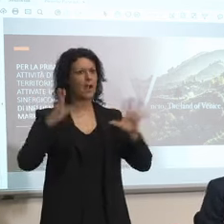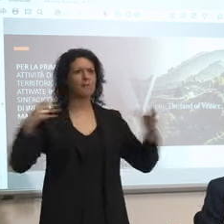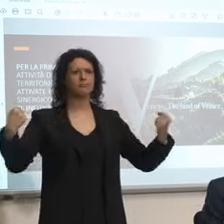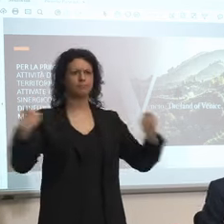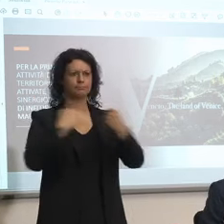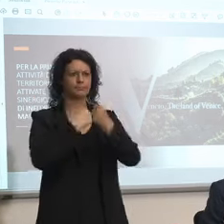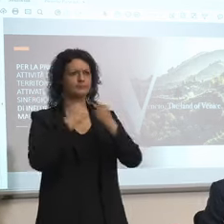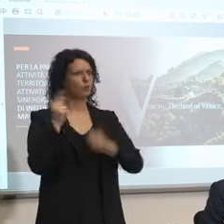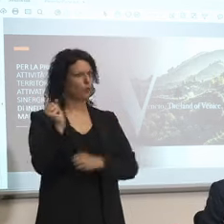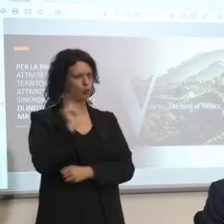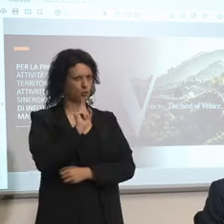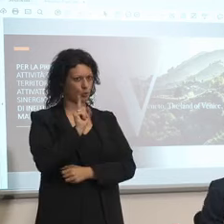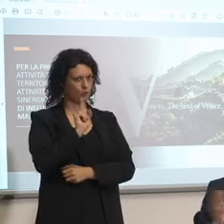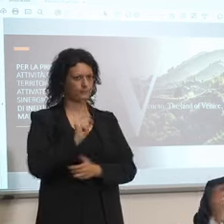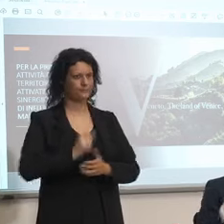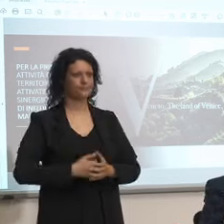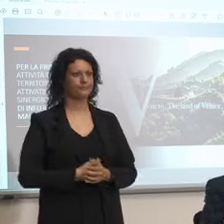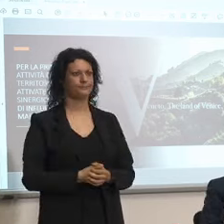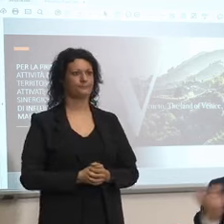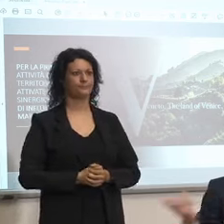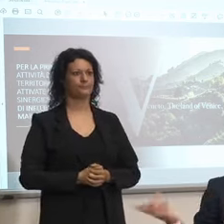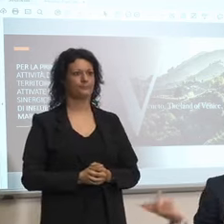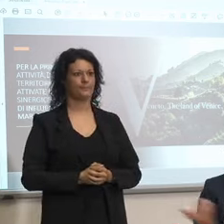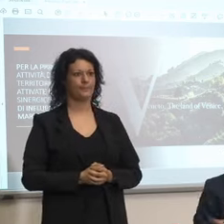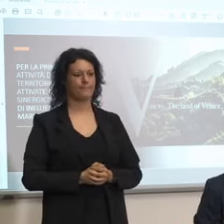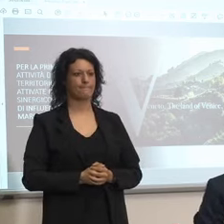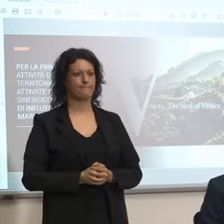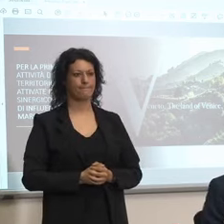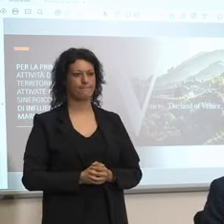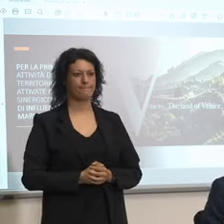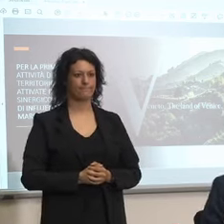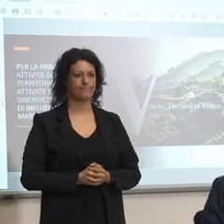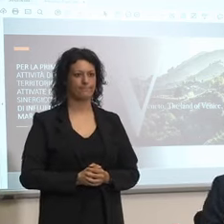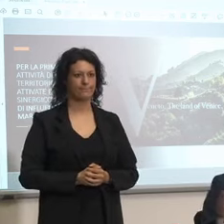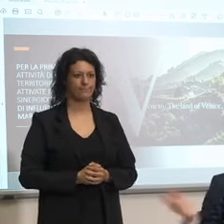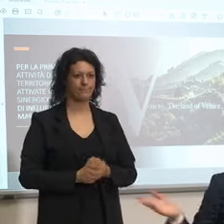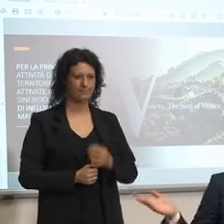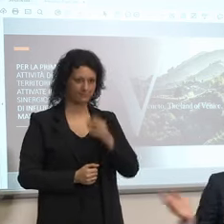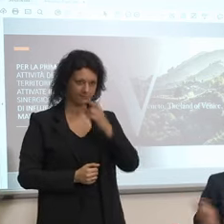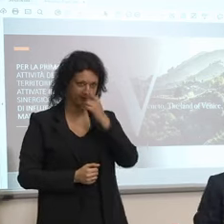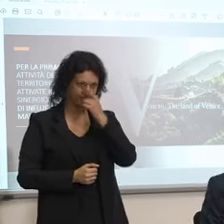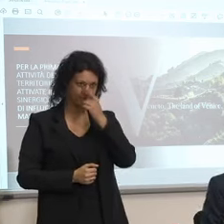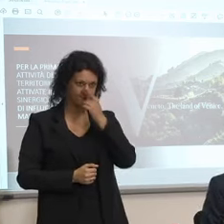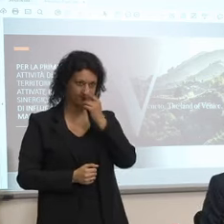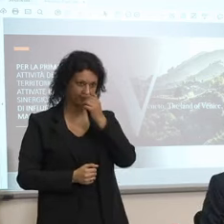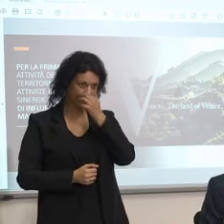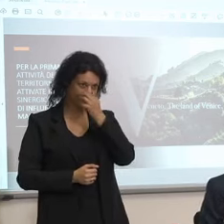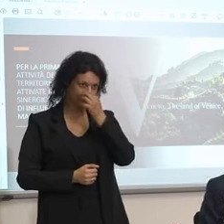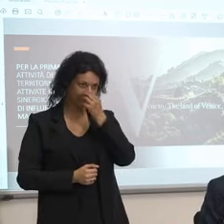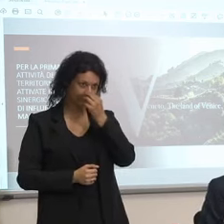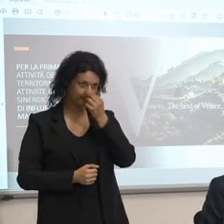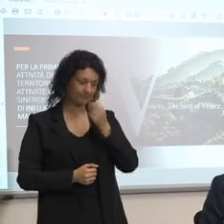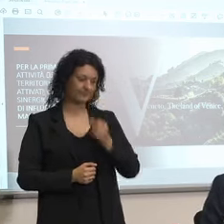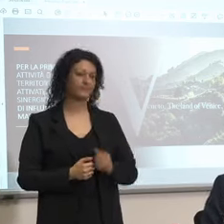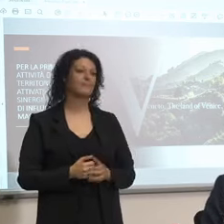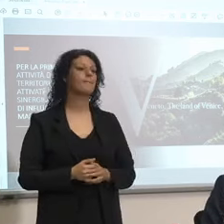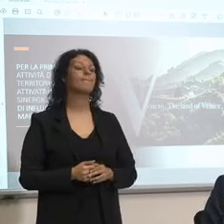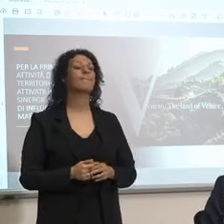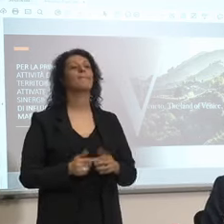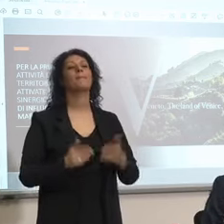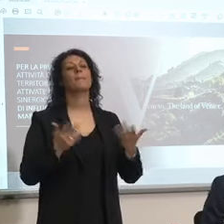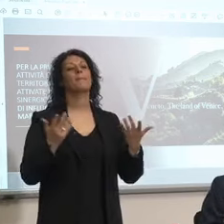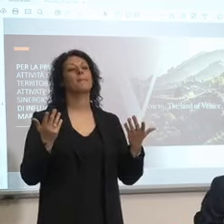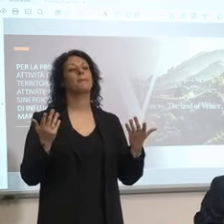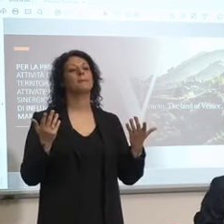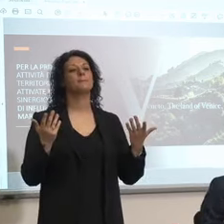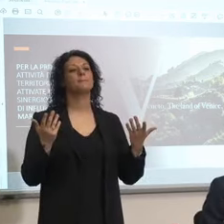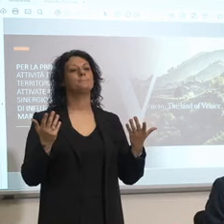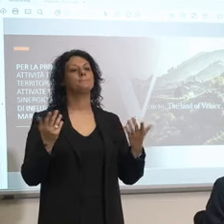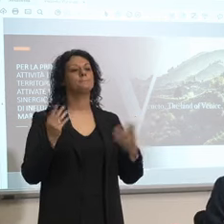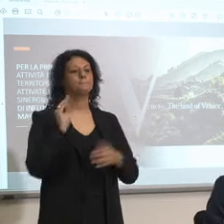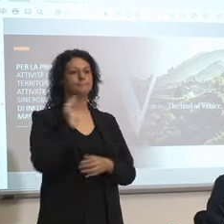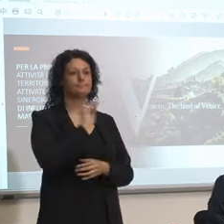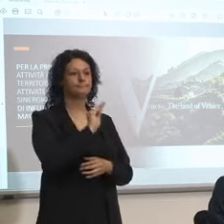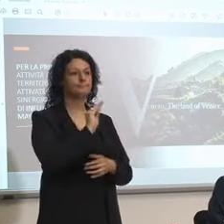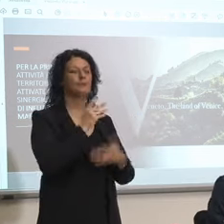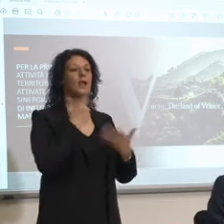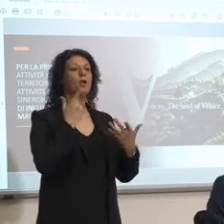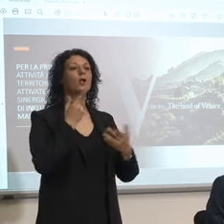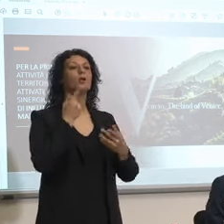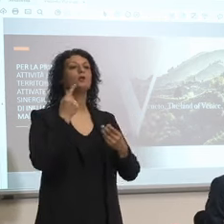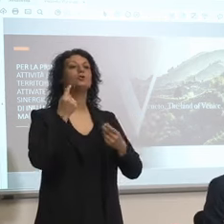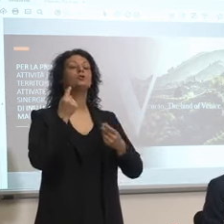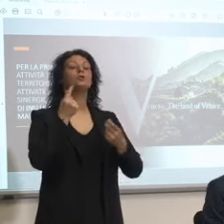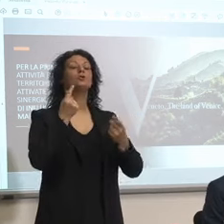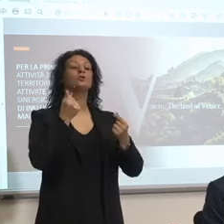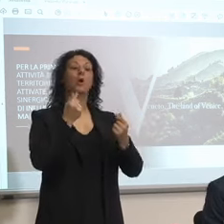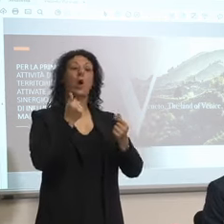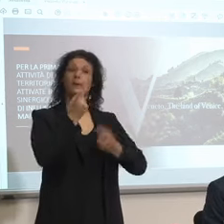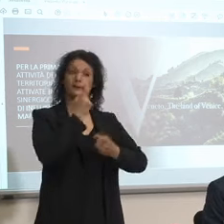saranno le tre ragioni no giustamente la devono lanciare soldi e tempi soldi vabbè li abbiamo